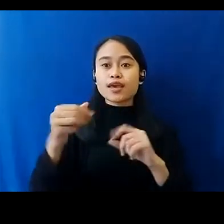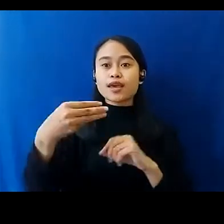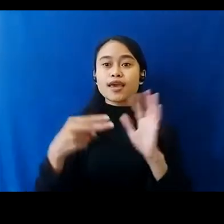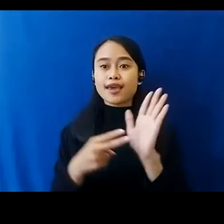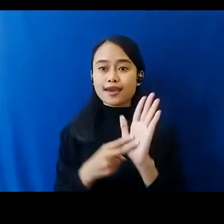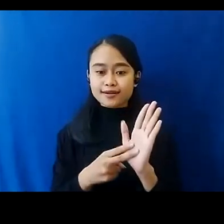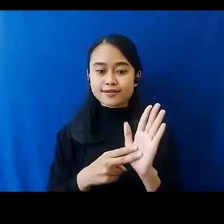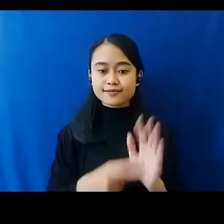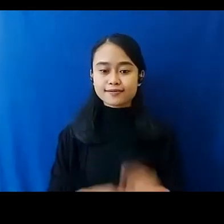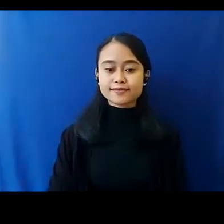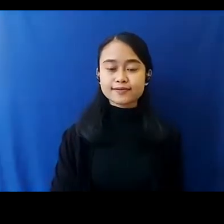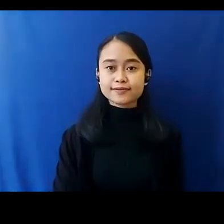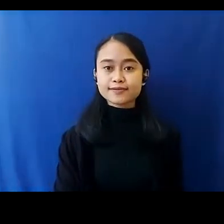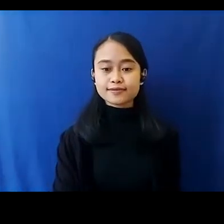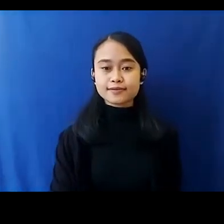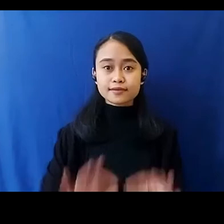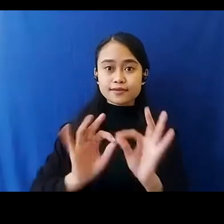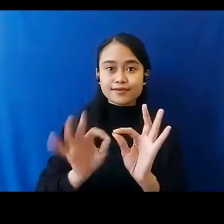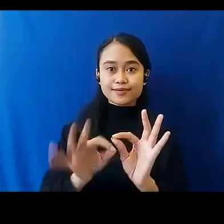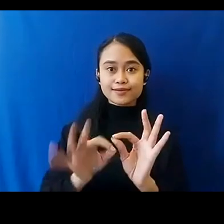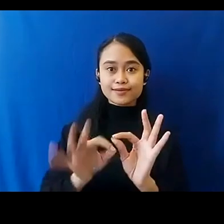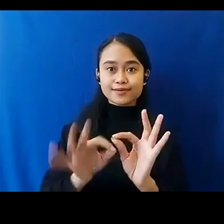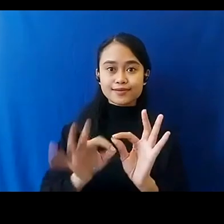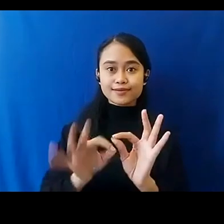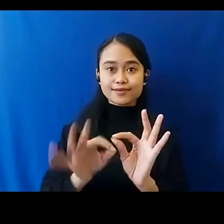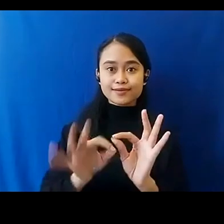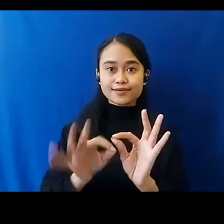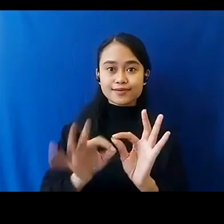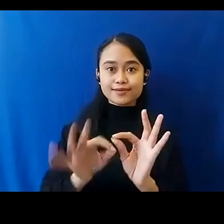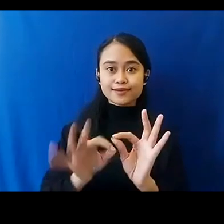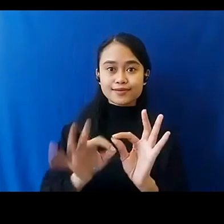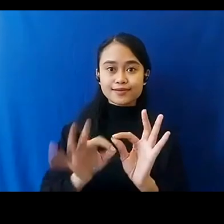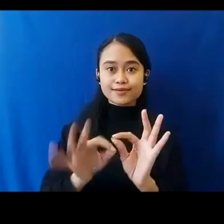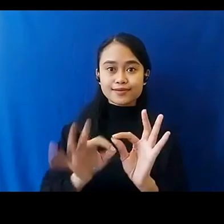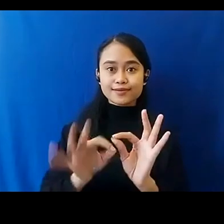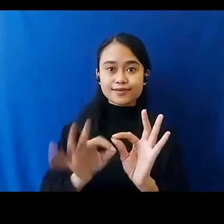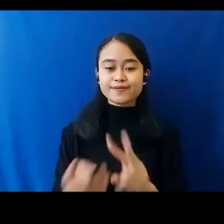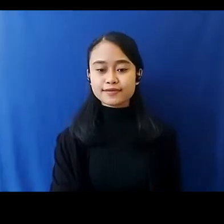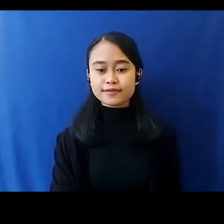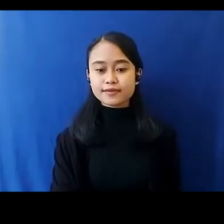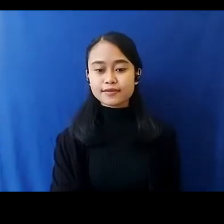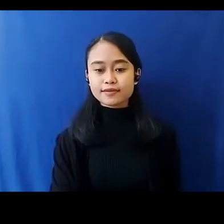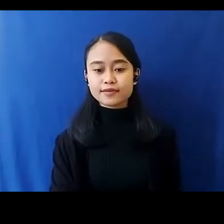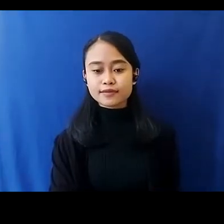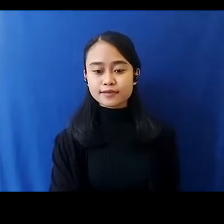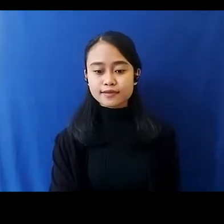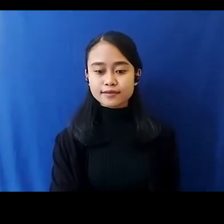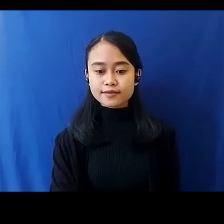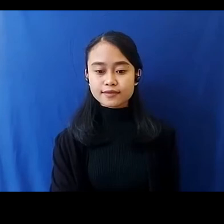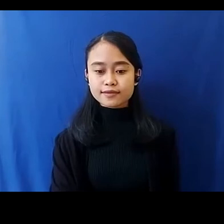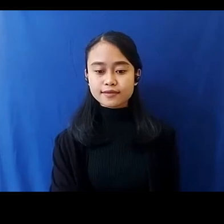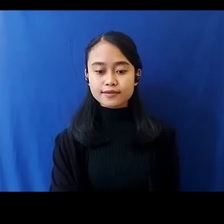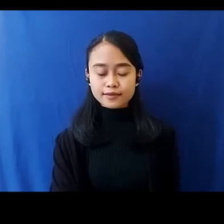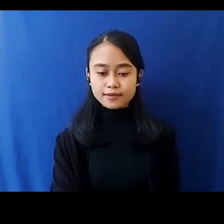Beliau Adalah Penasehat Utama Perlindungan Anak Atau Principal Advisor Child Protection Save The Children